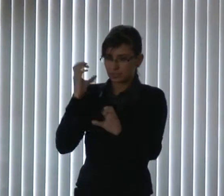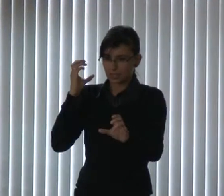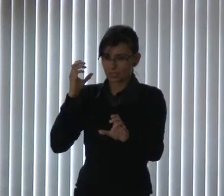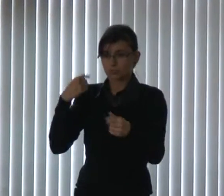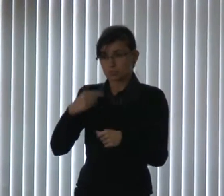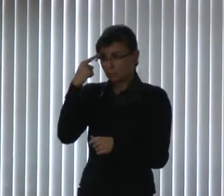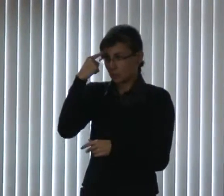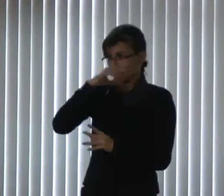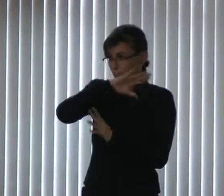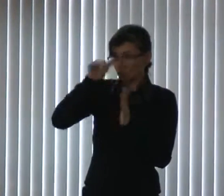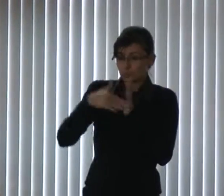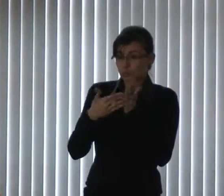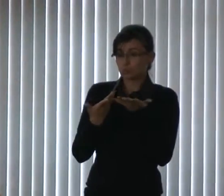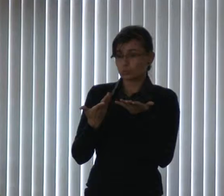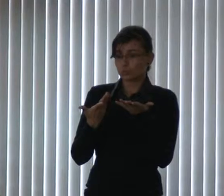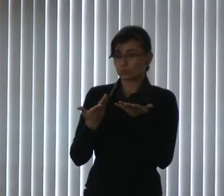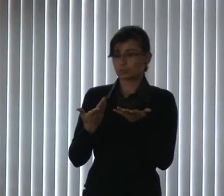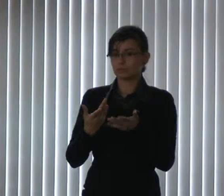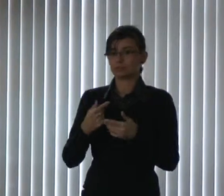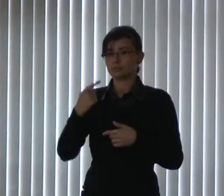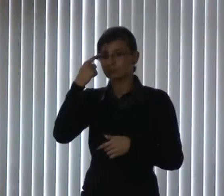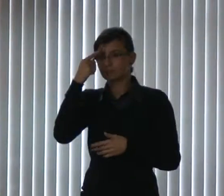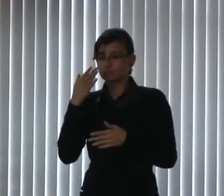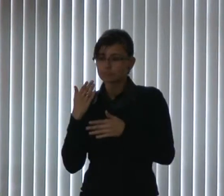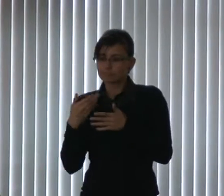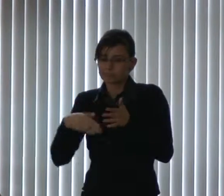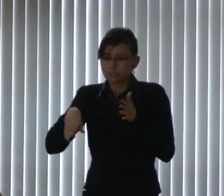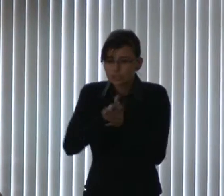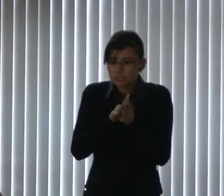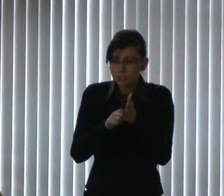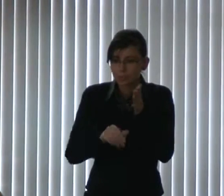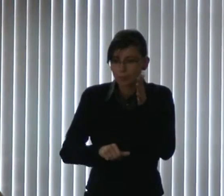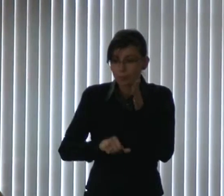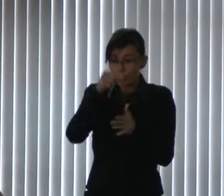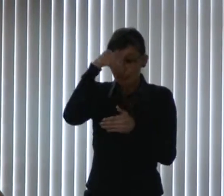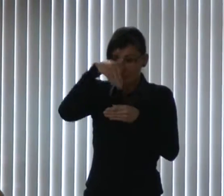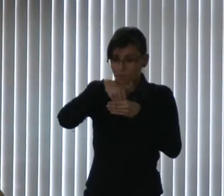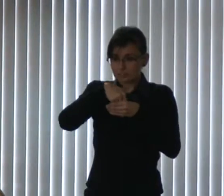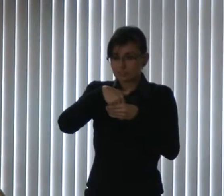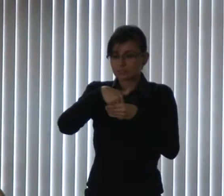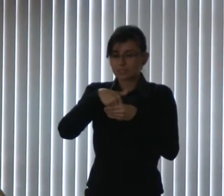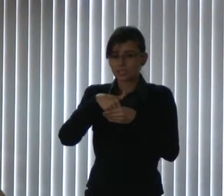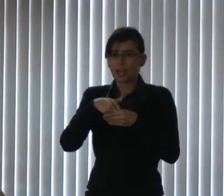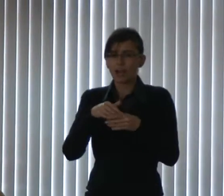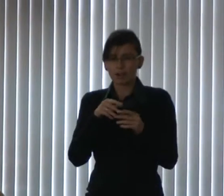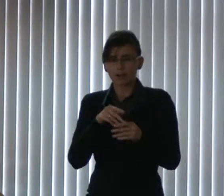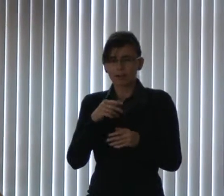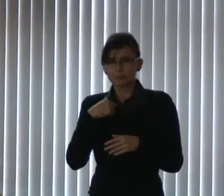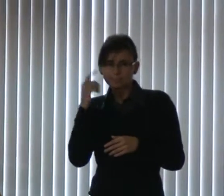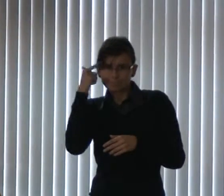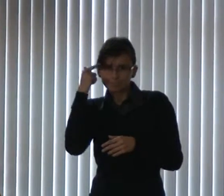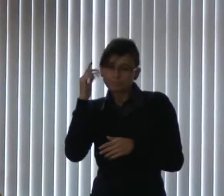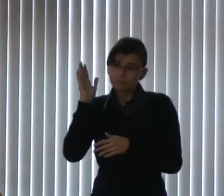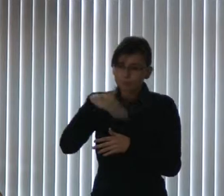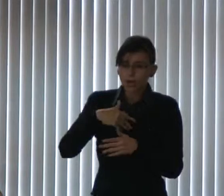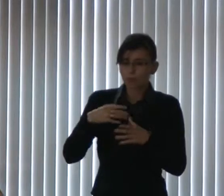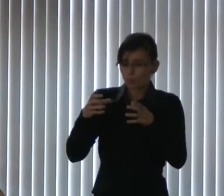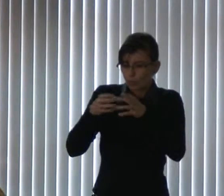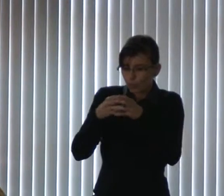Irajá, que quando nós chegamos, na primeira eleição, vamos montar uma assessoria, Irajá, o Mauro, foi lá na